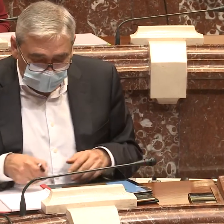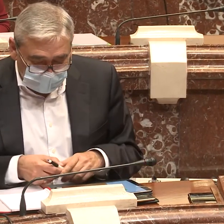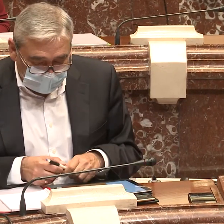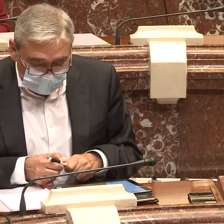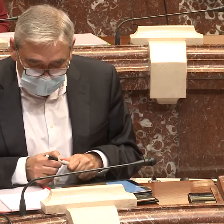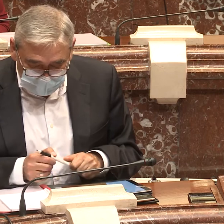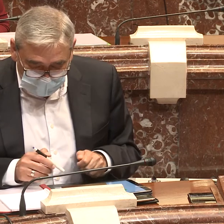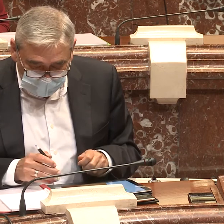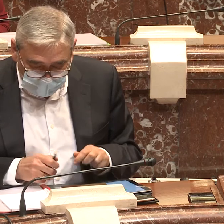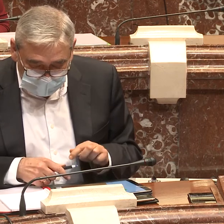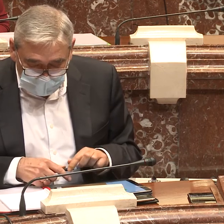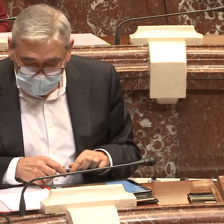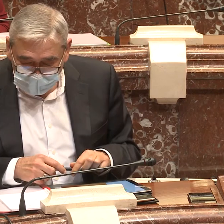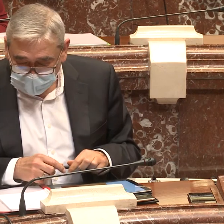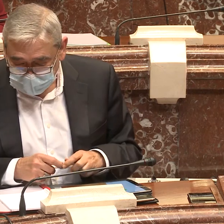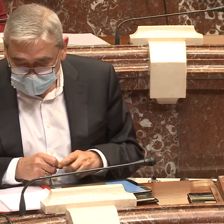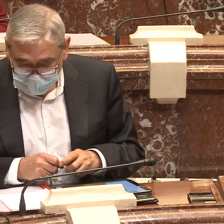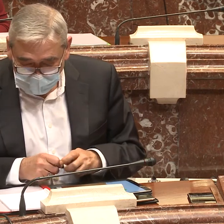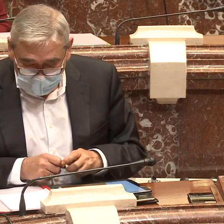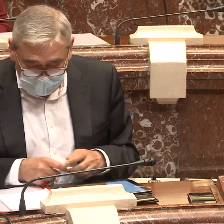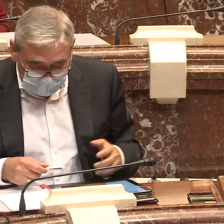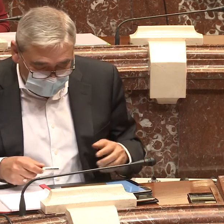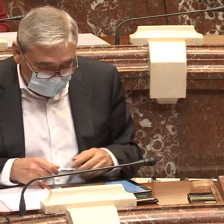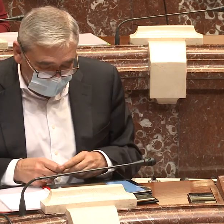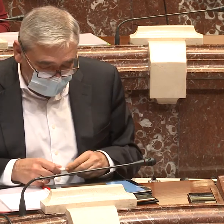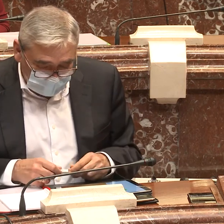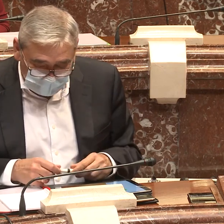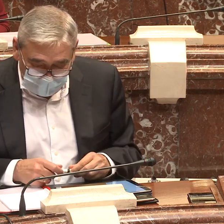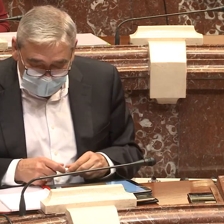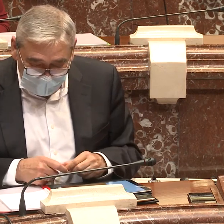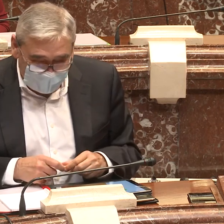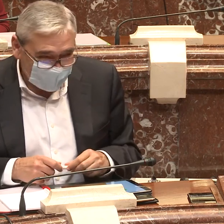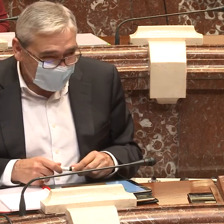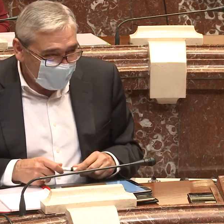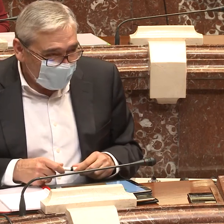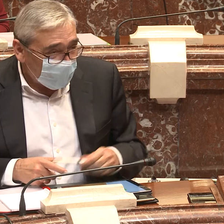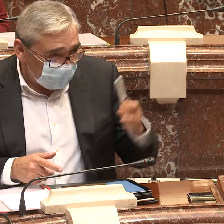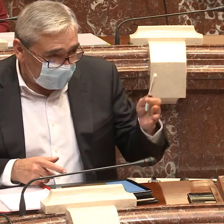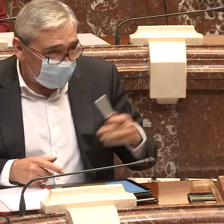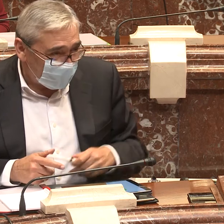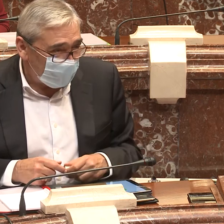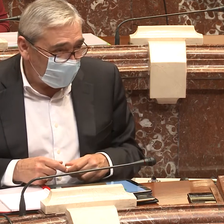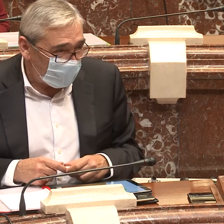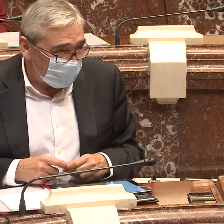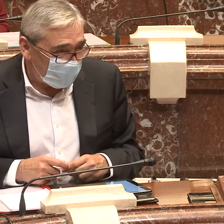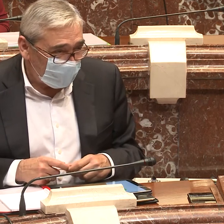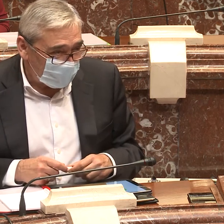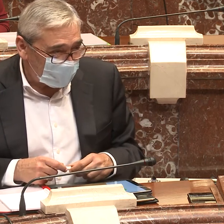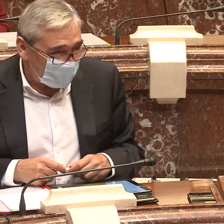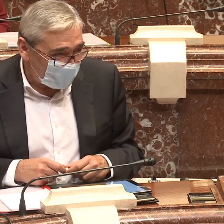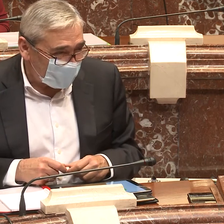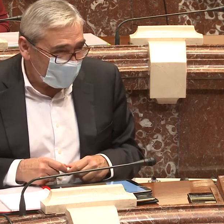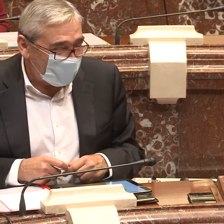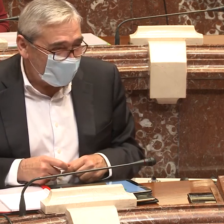lleváis a cabo. Hoy, que se está hablando por parte de algunos de modestia, hay que felicitar también a nuestra